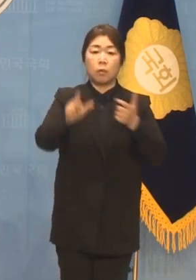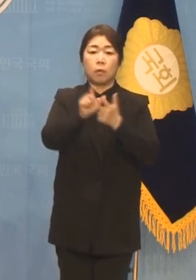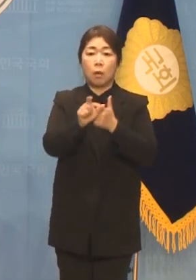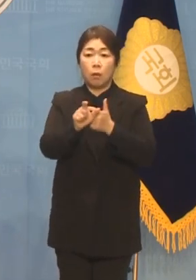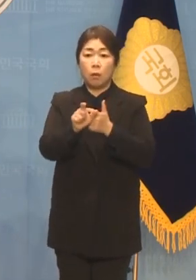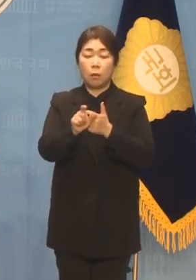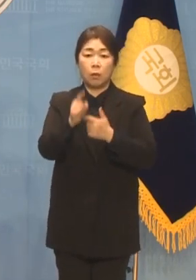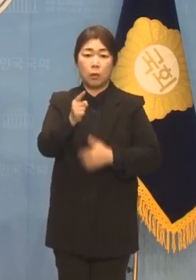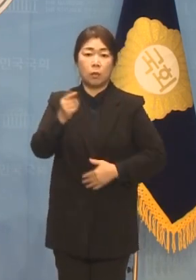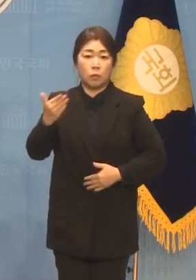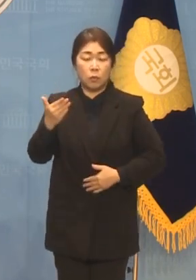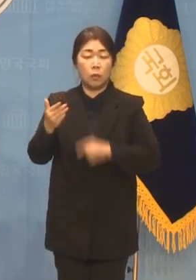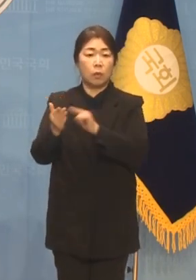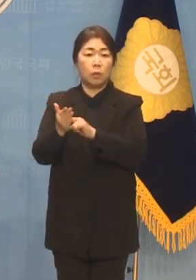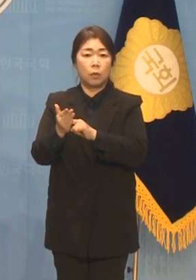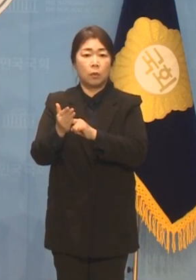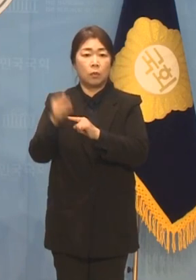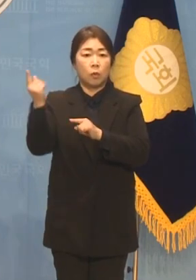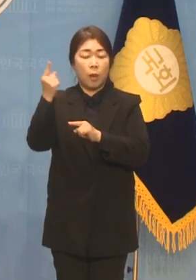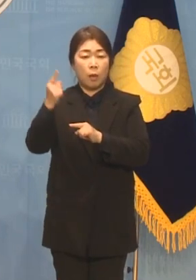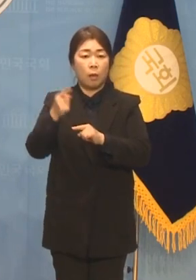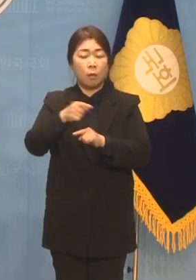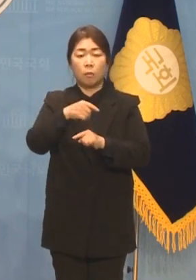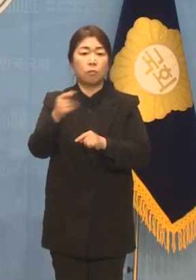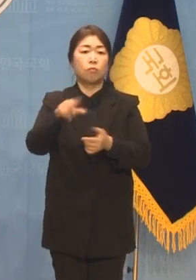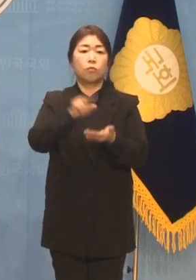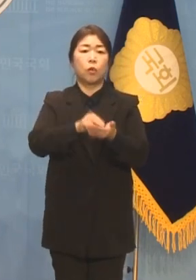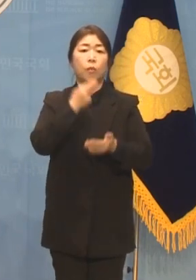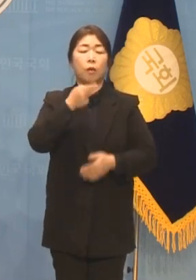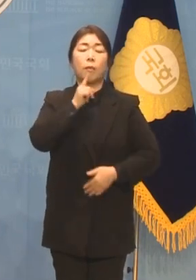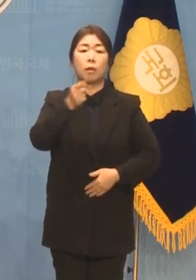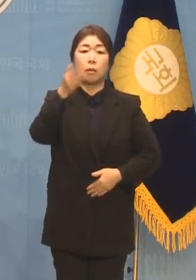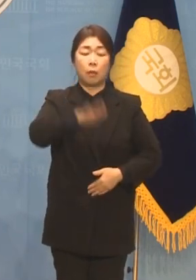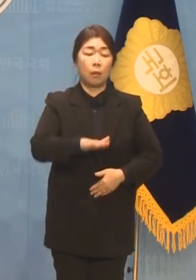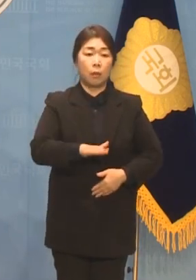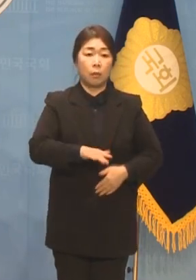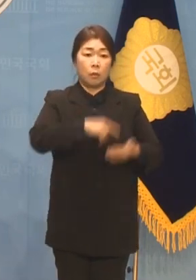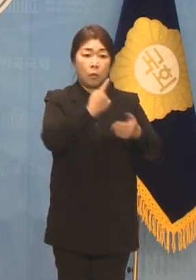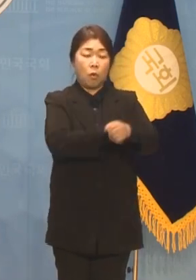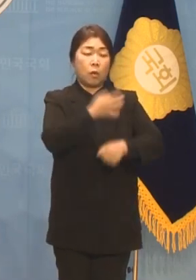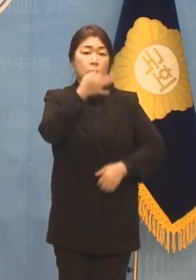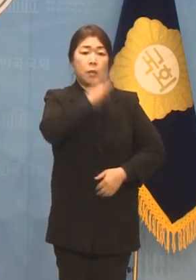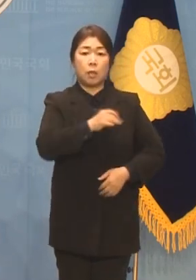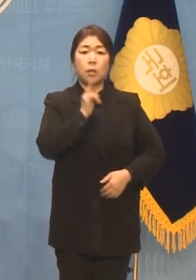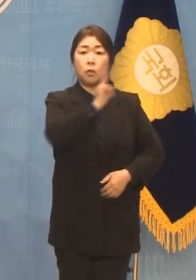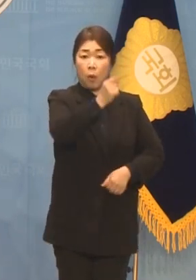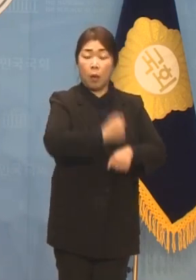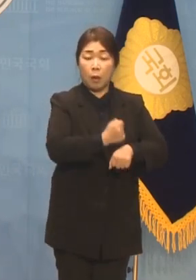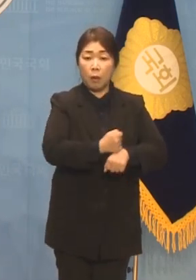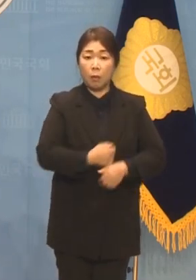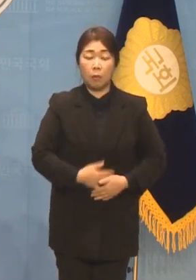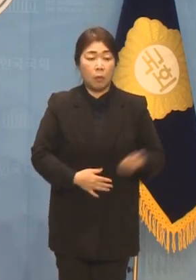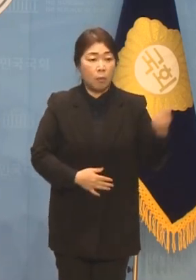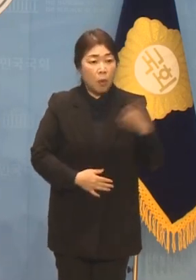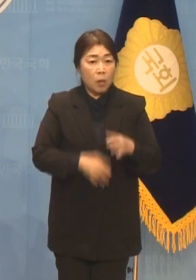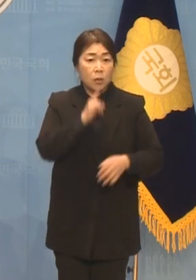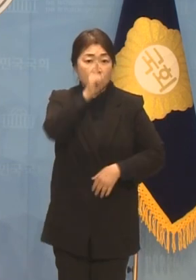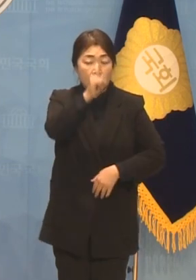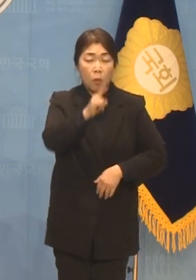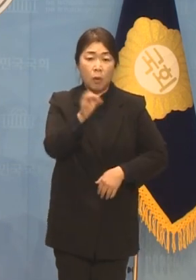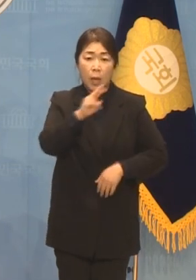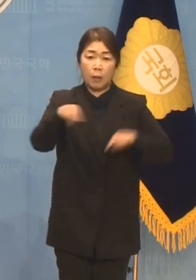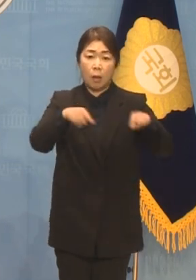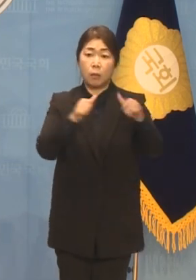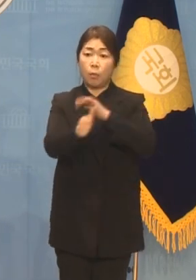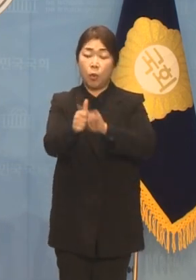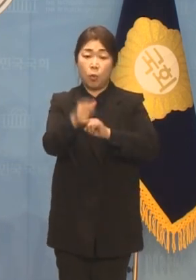조사하겠다니 기가 막힙니다 몇 사람의 신고로 야당 대표를 조사하겠다면 국민 대다수가